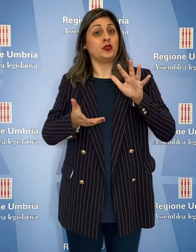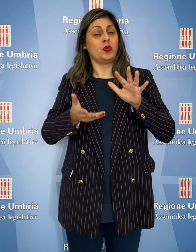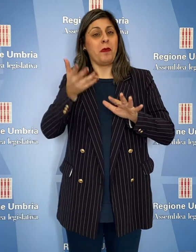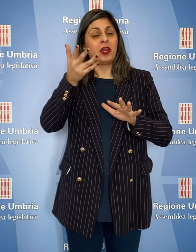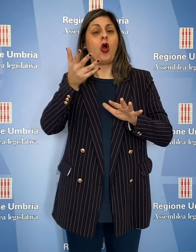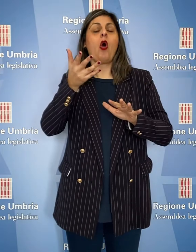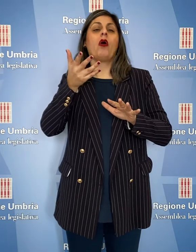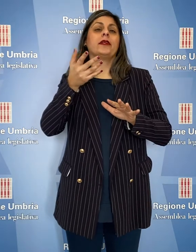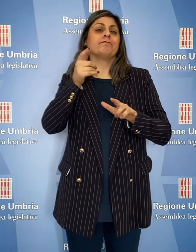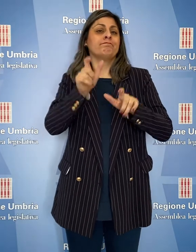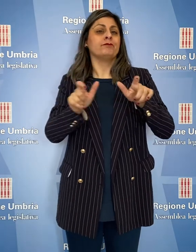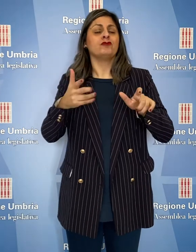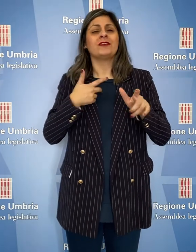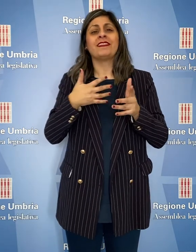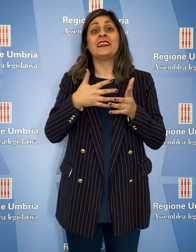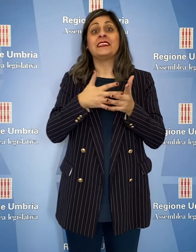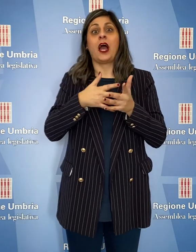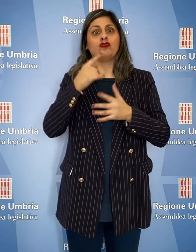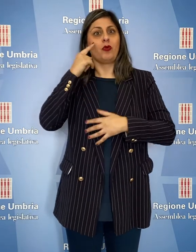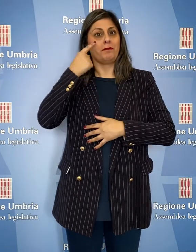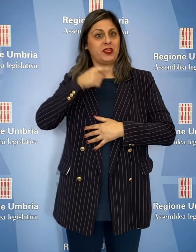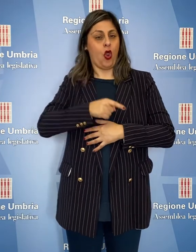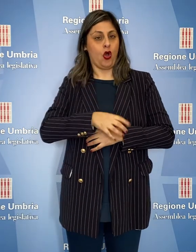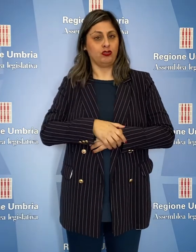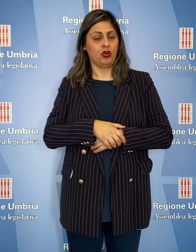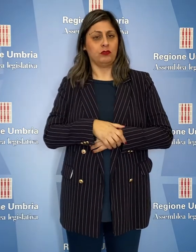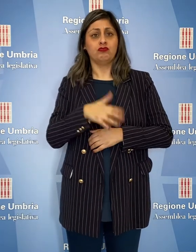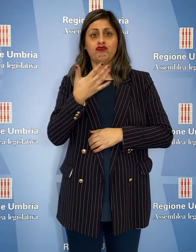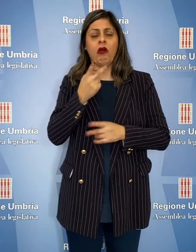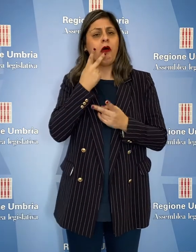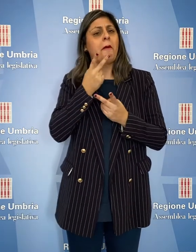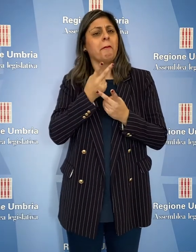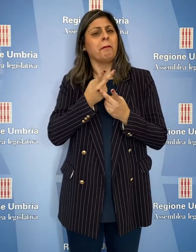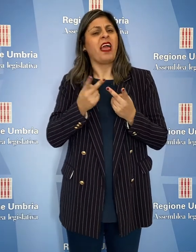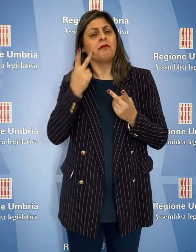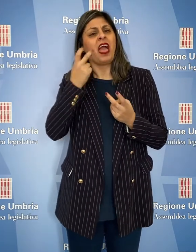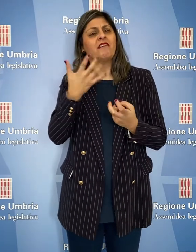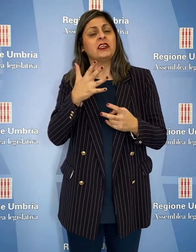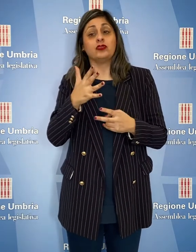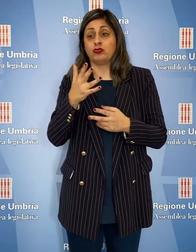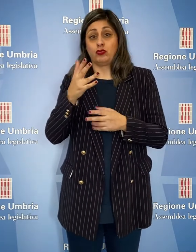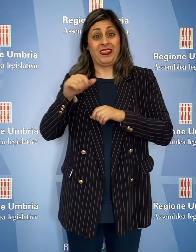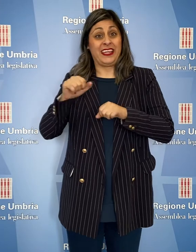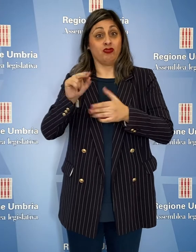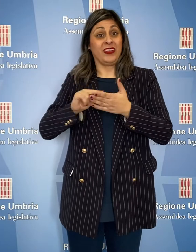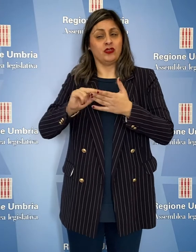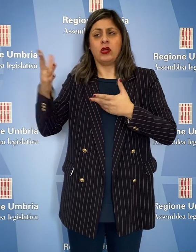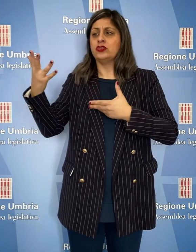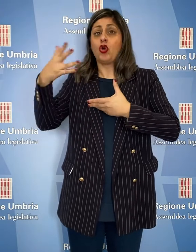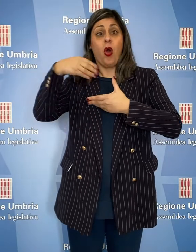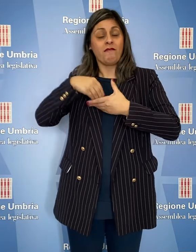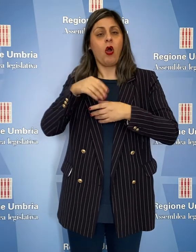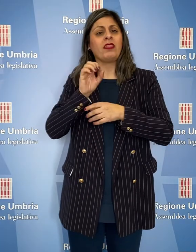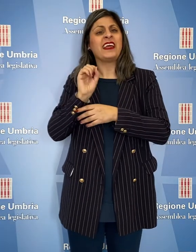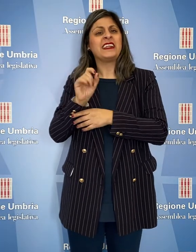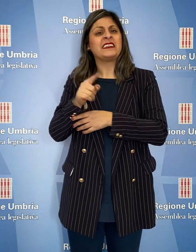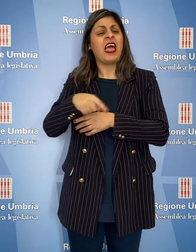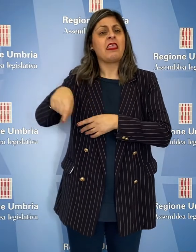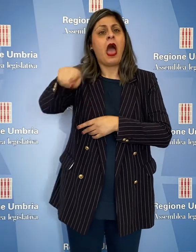nelle scuole superiori dei disagi psicologici. Viene previsto il coinvolgimento dei dirigenti scolastici e